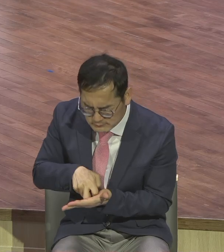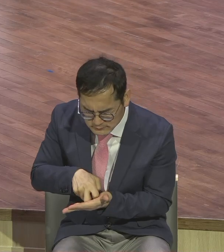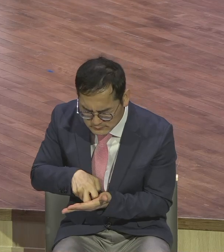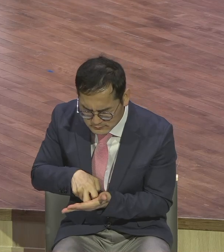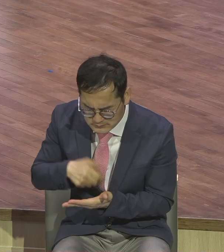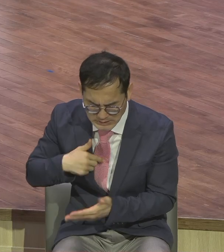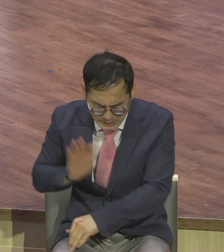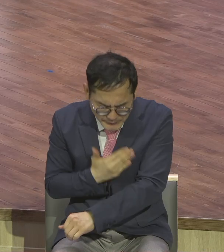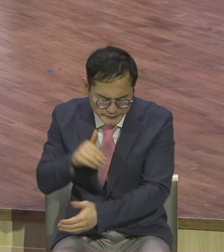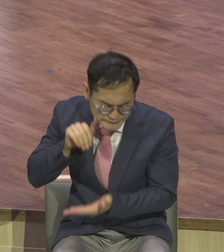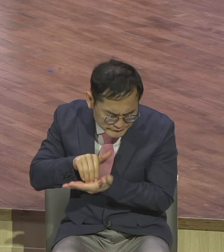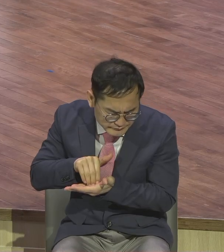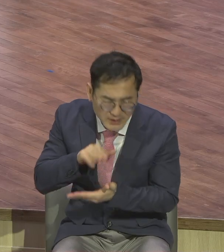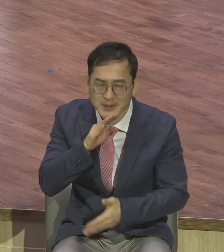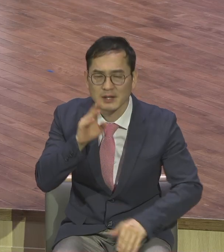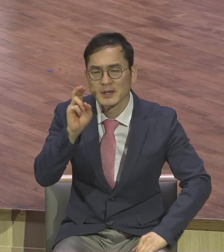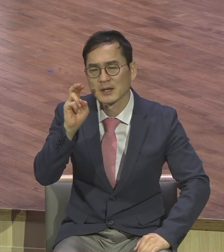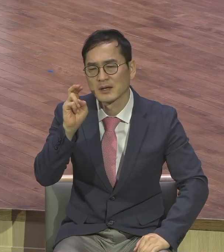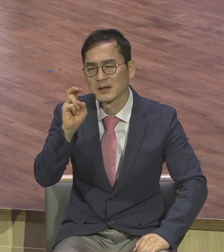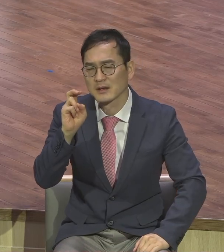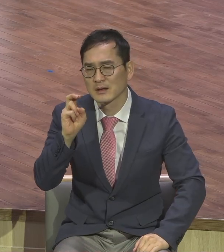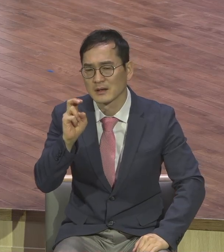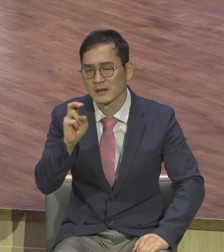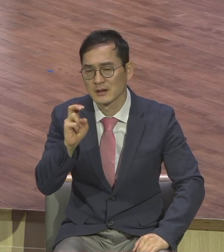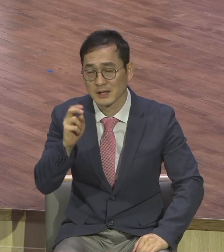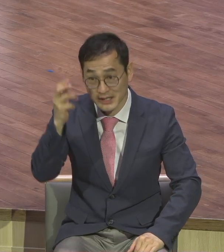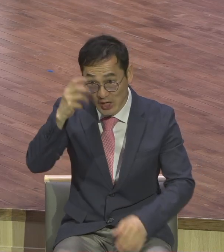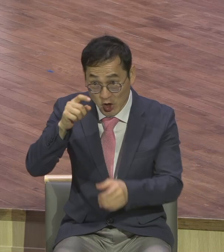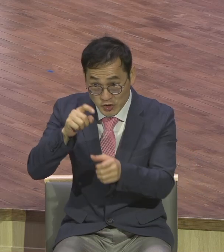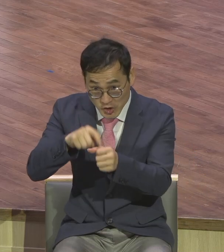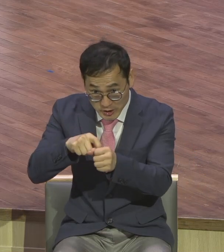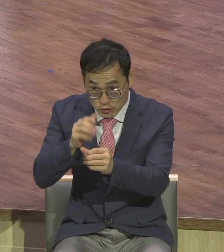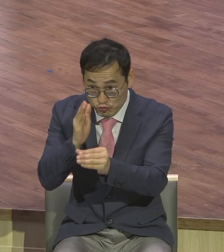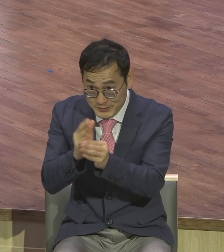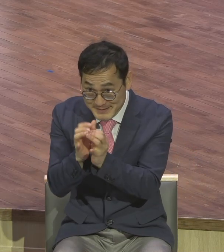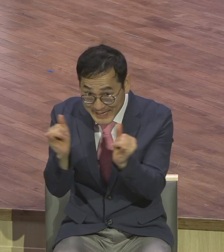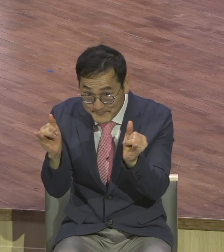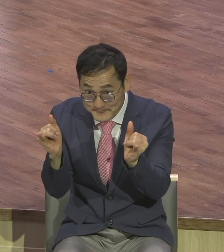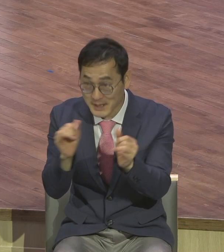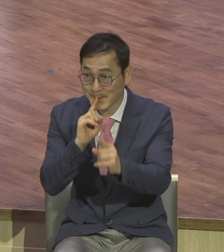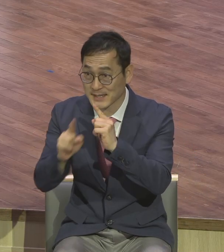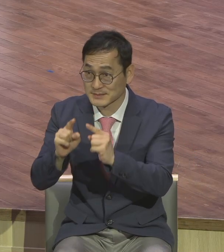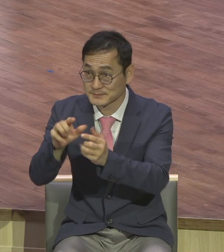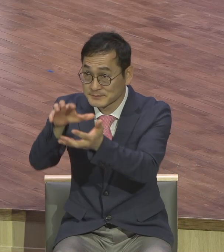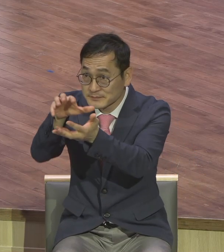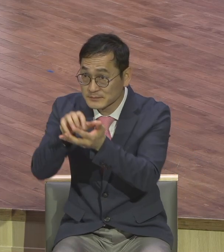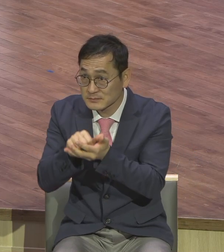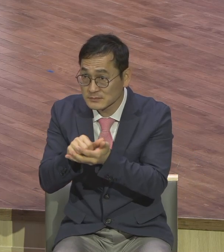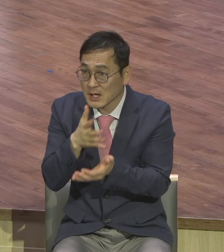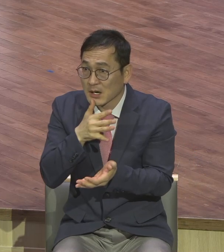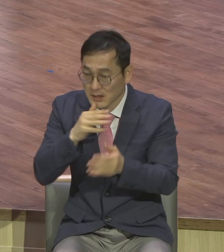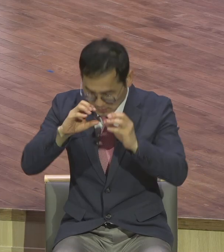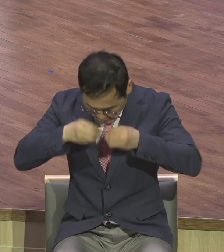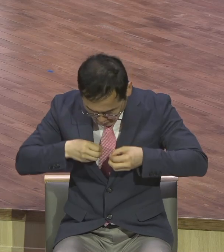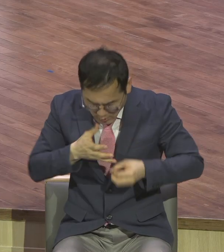뉘우치죠. 영적인 사람은요 말씀을 들으면 도전 받고 회개합니다. 아 그렇구나